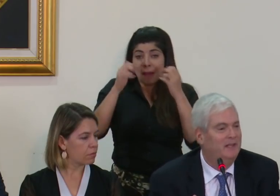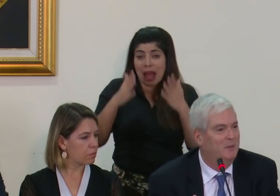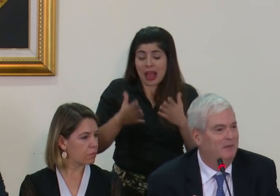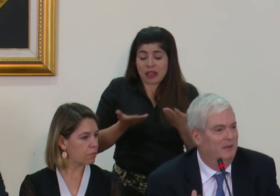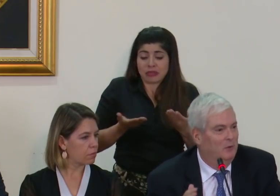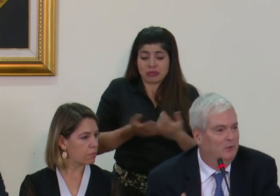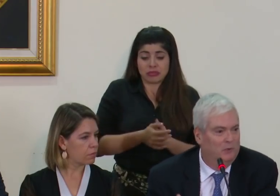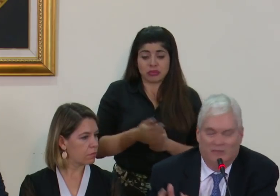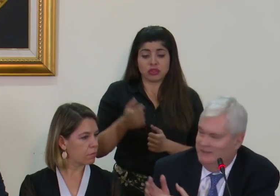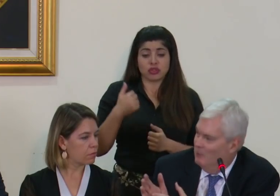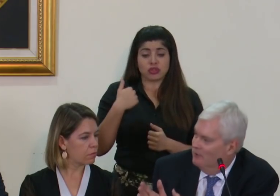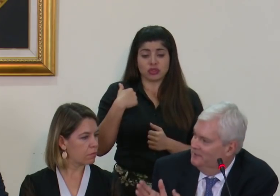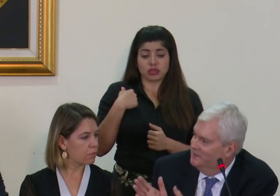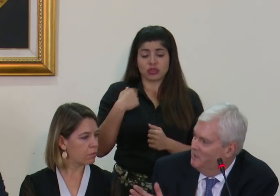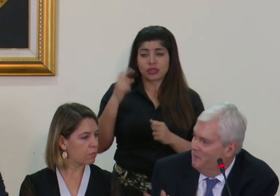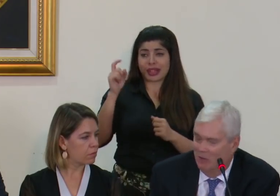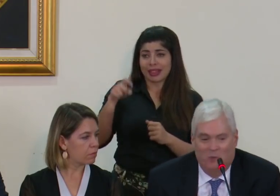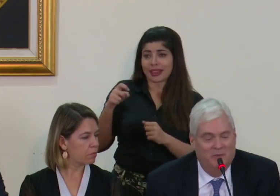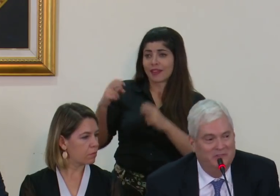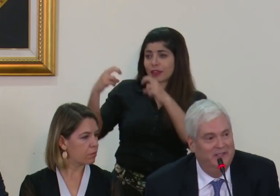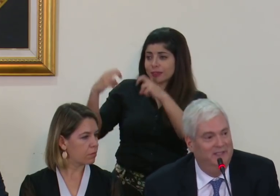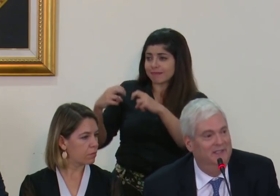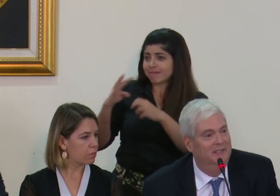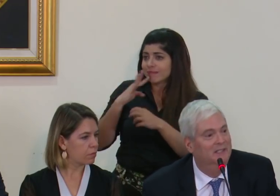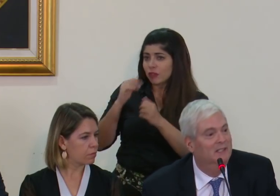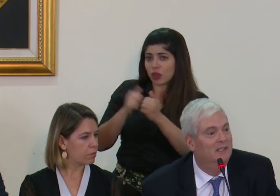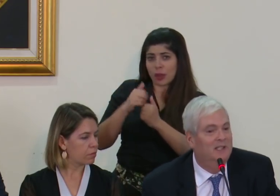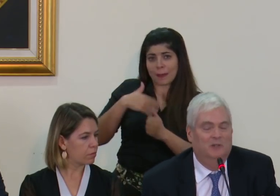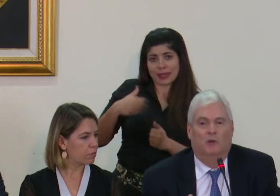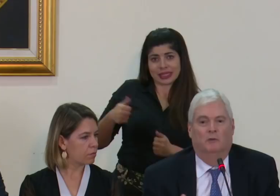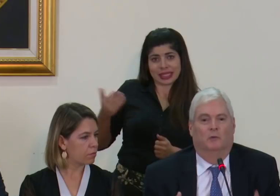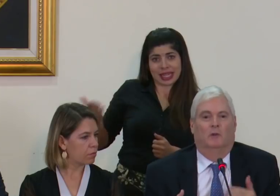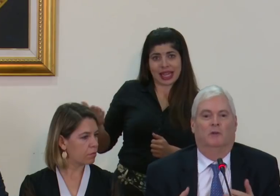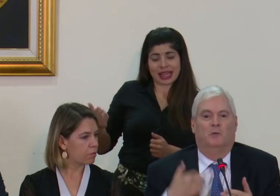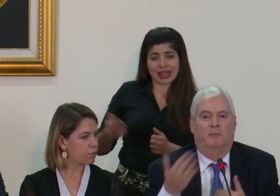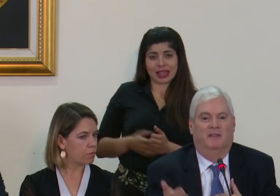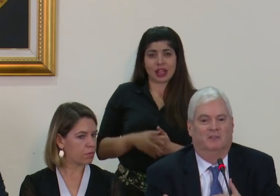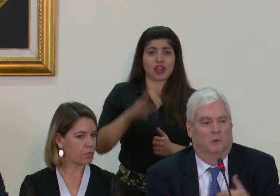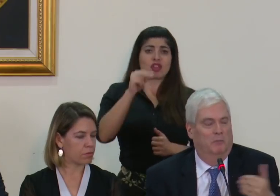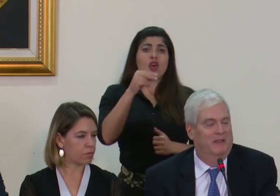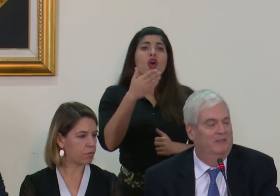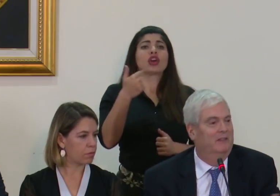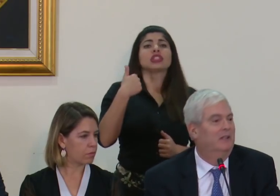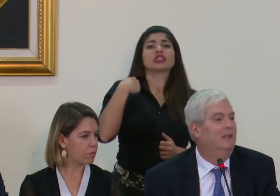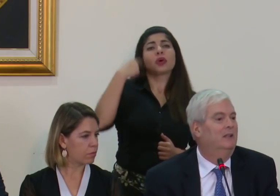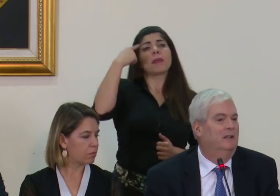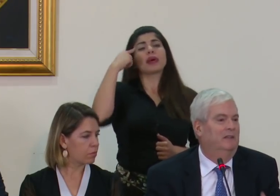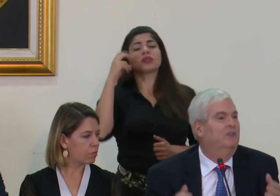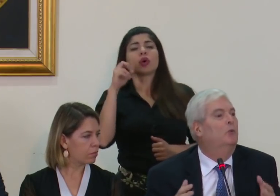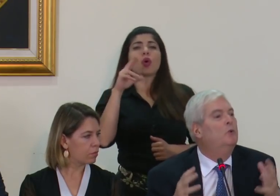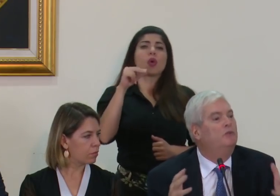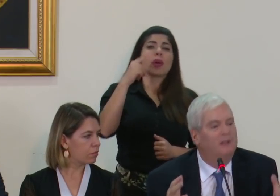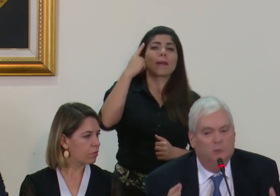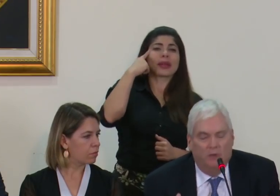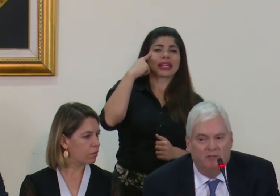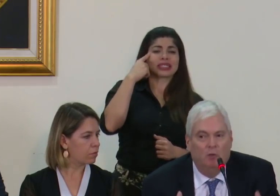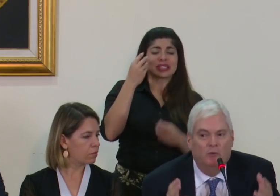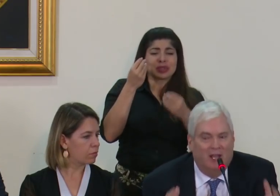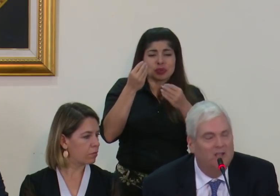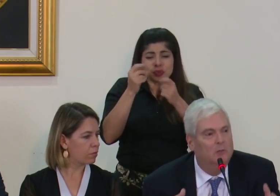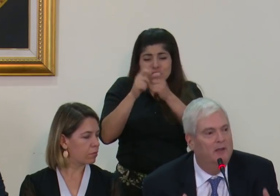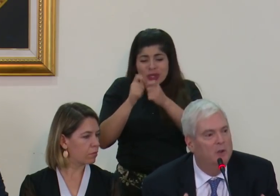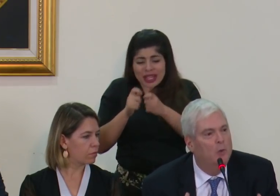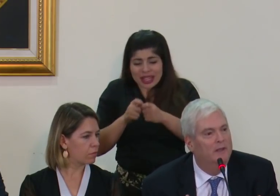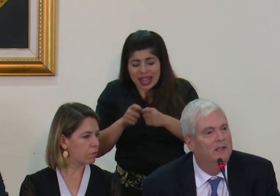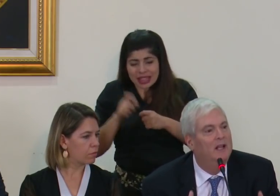vengo a juramentarme es algo que tengo que sentarme y hablar con el presidente no es lo que yo pienso no piense es que son muchos actores